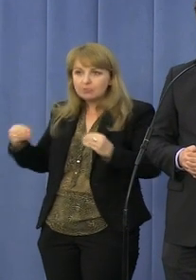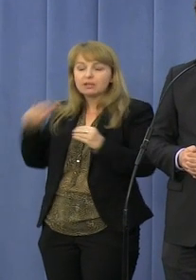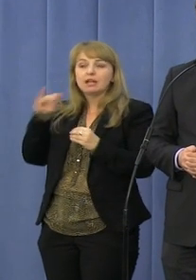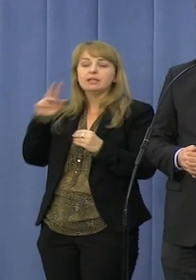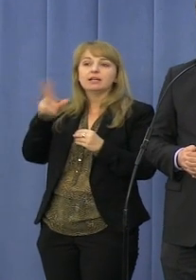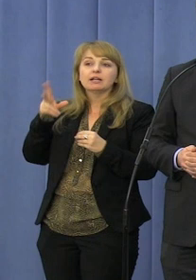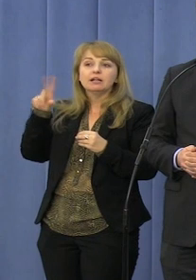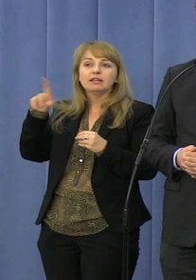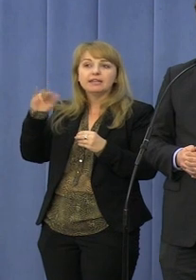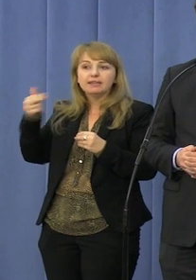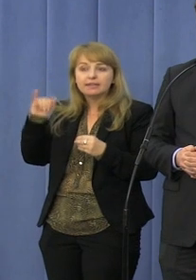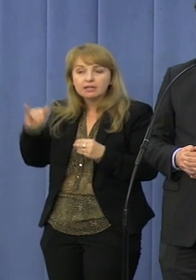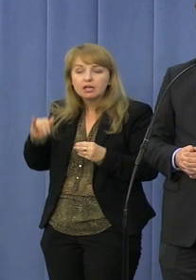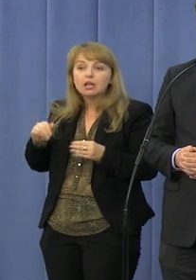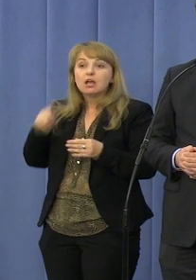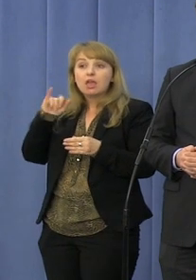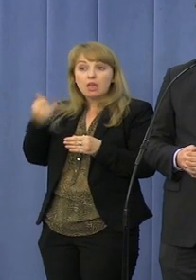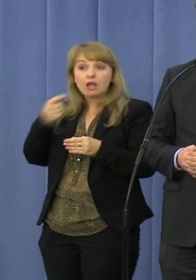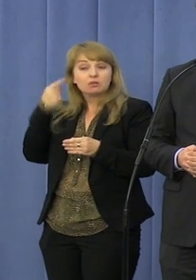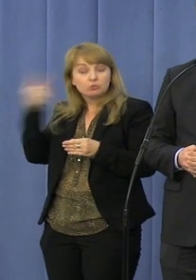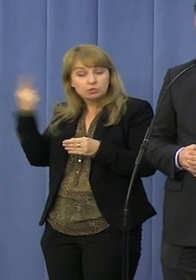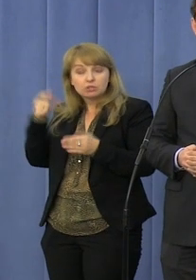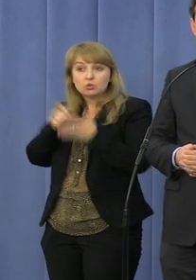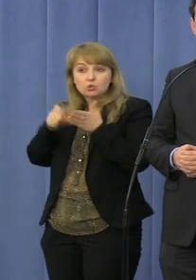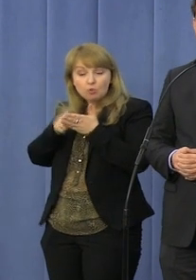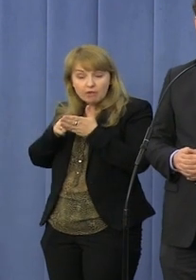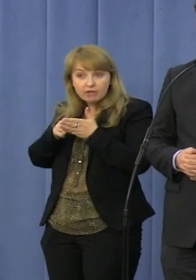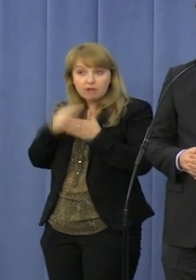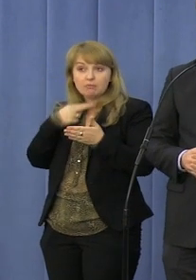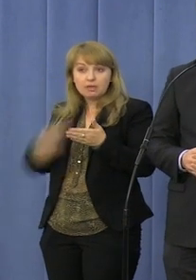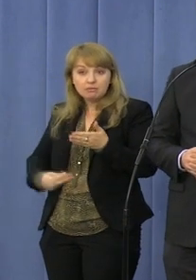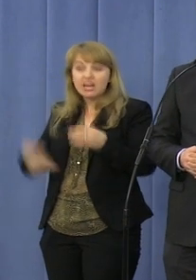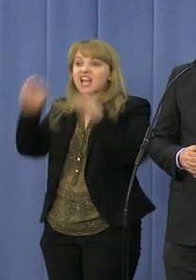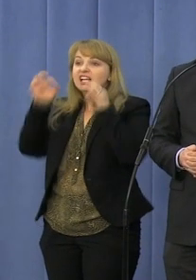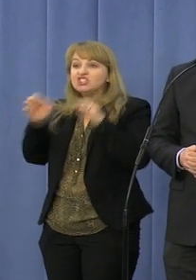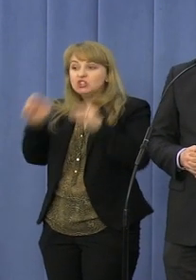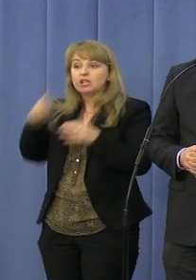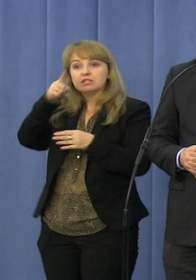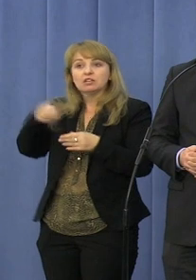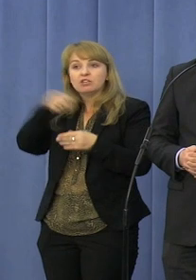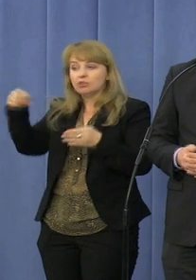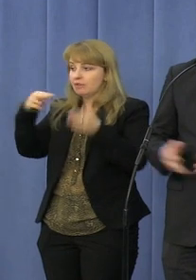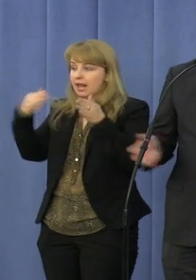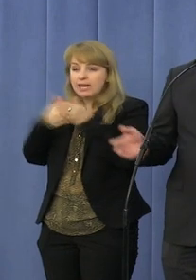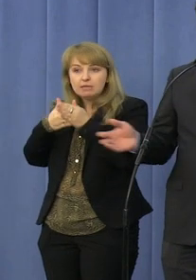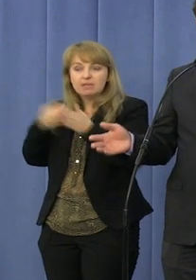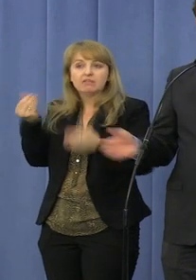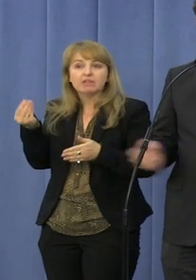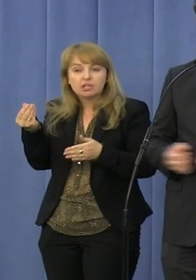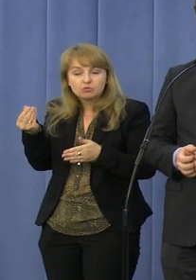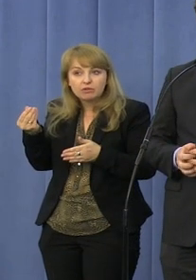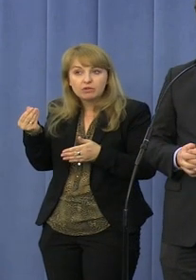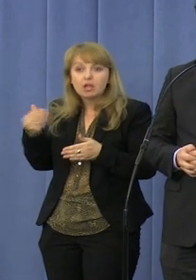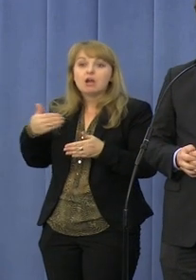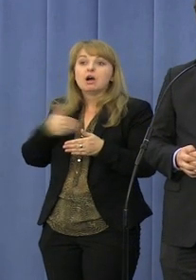żeby też idąc za słowami pana premiera Donalda Tuska znieśli już dzisiaj te limity, bo pan premier Donald Tusk na wiosnę z